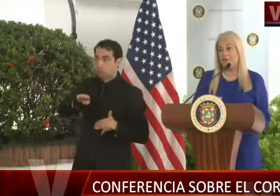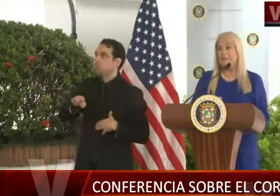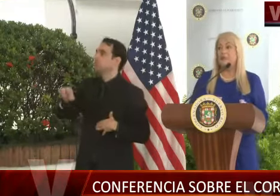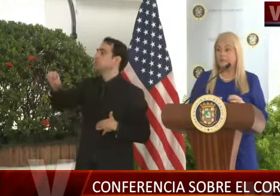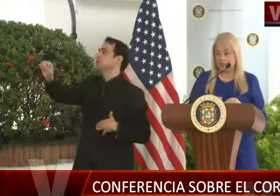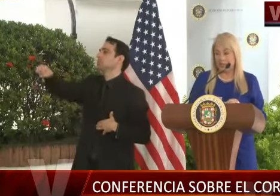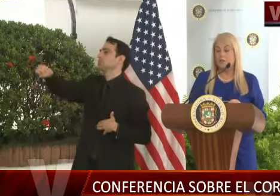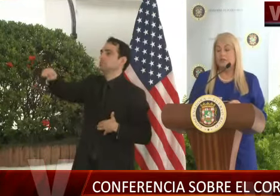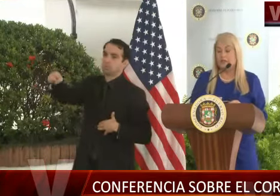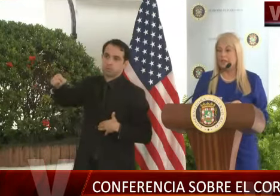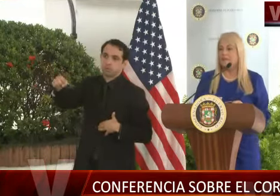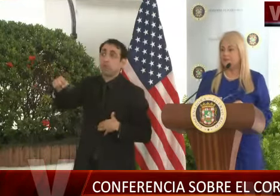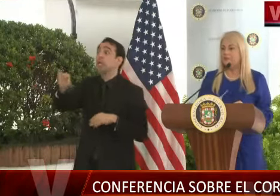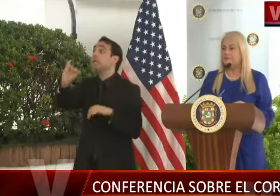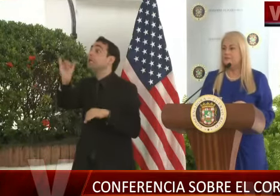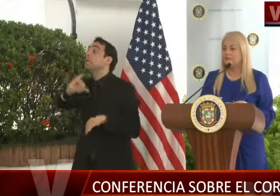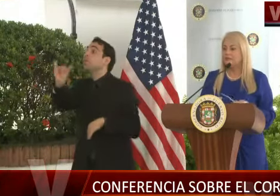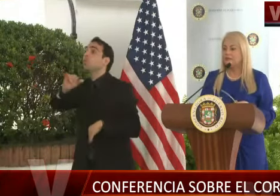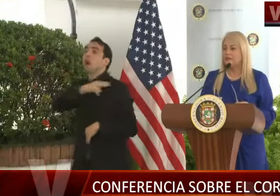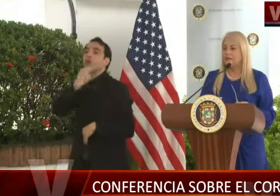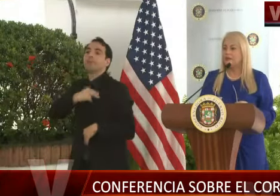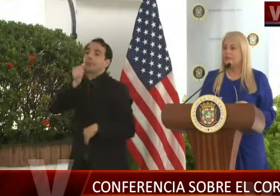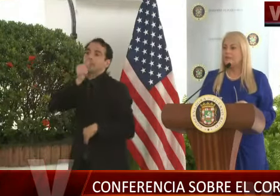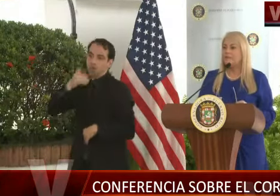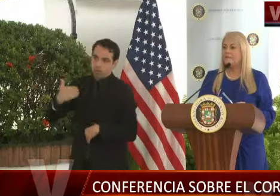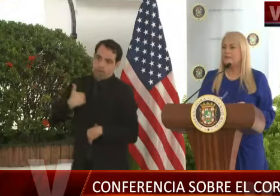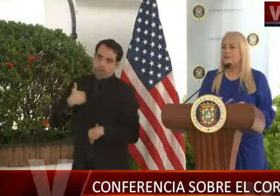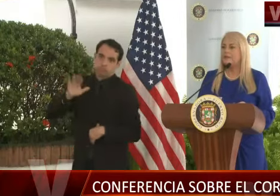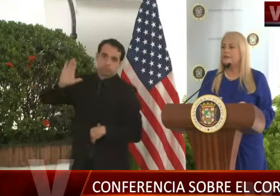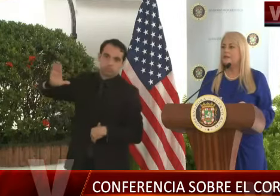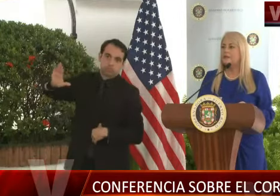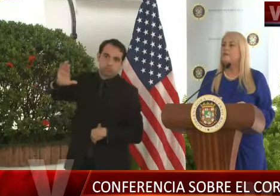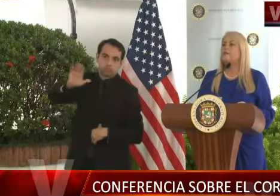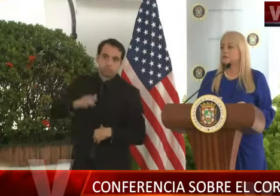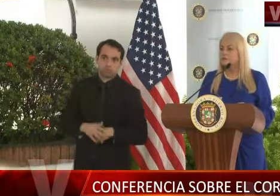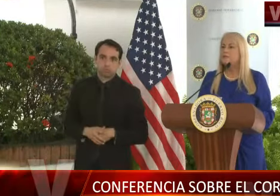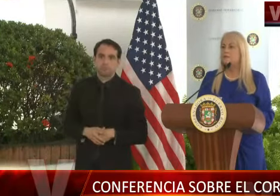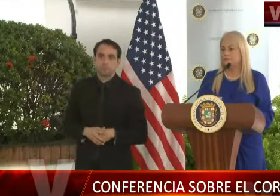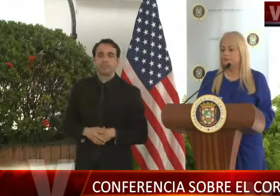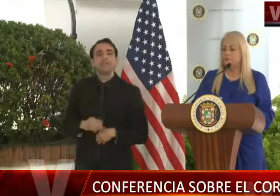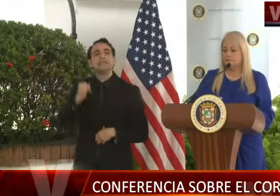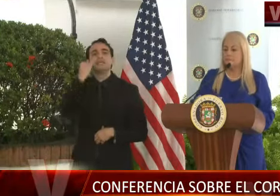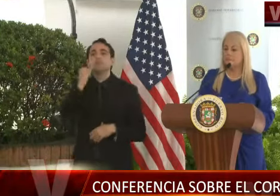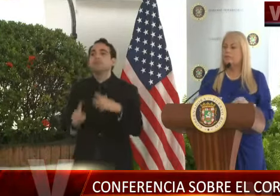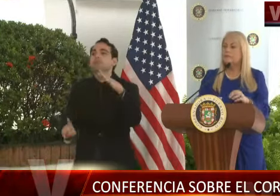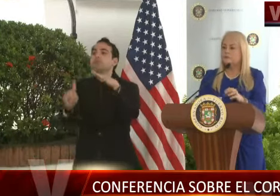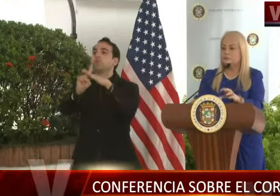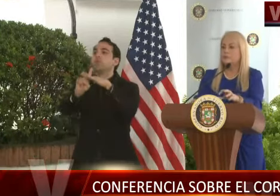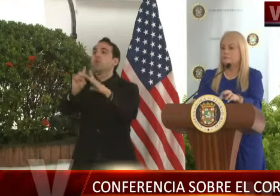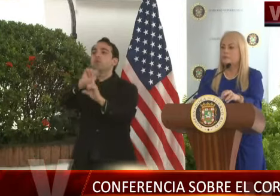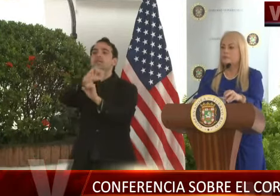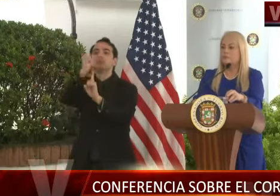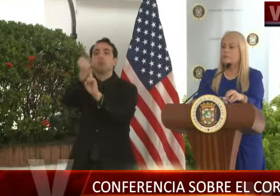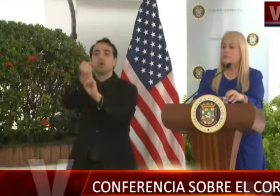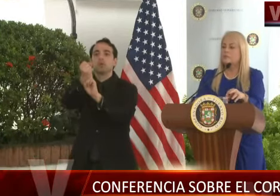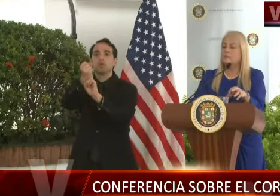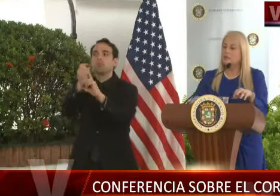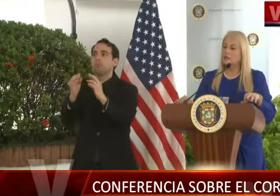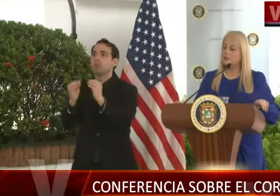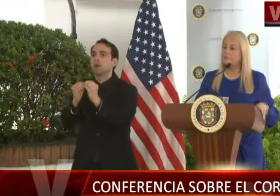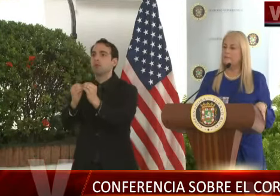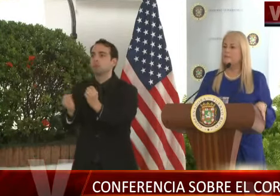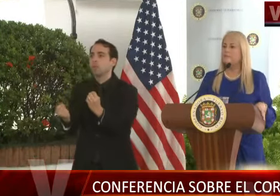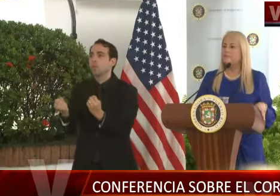hospitales privados que también tienen su inventario. Ok, le voy a preguntar. Si tuviéramos una situación que se siguieran registrándose casos